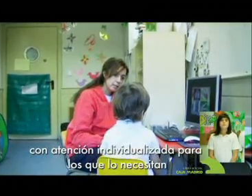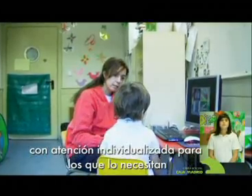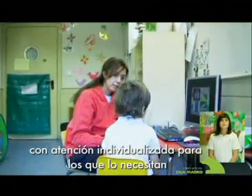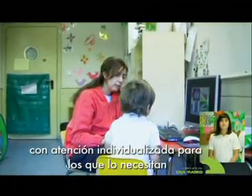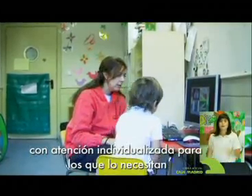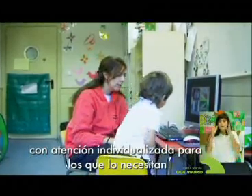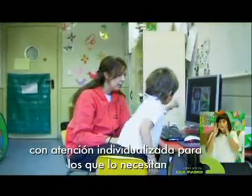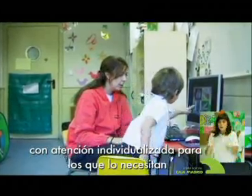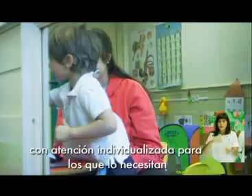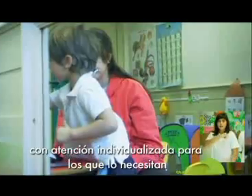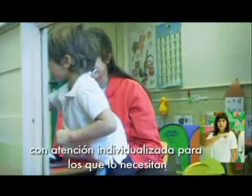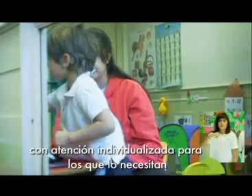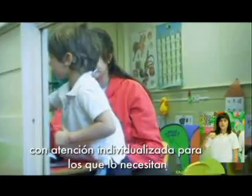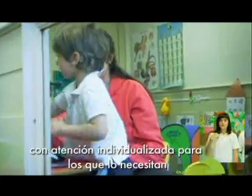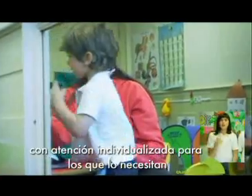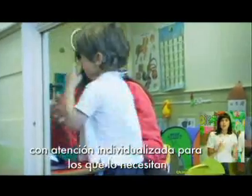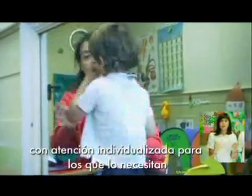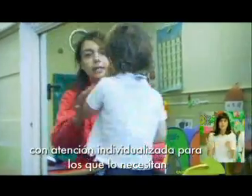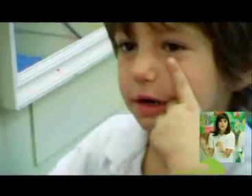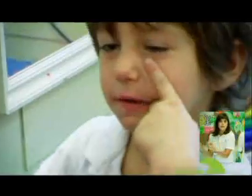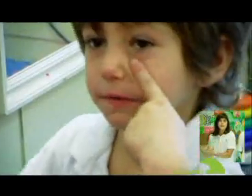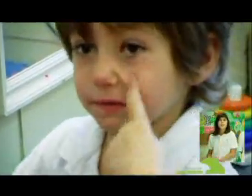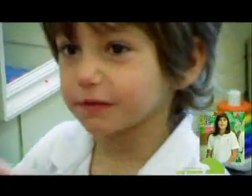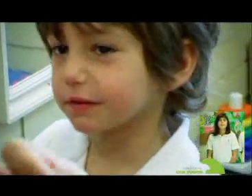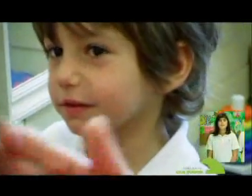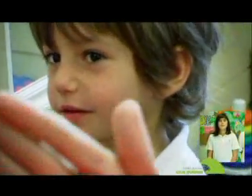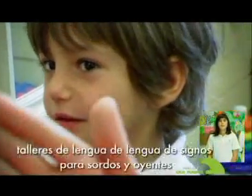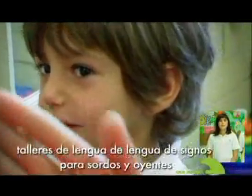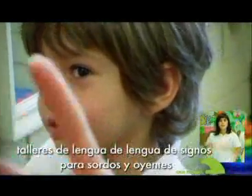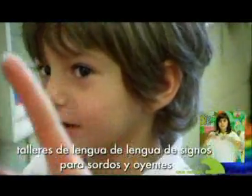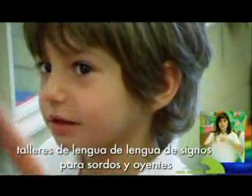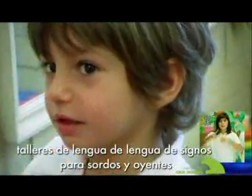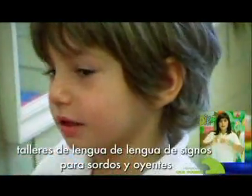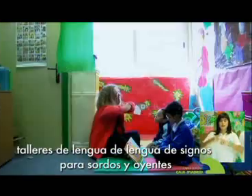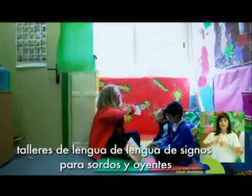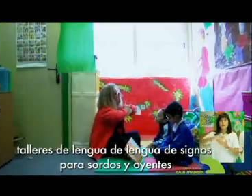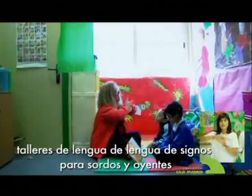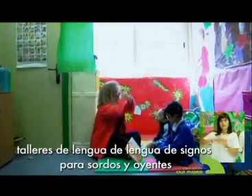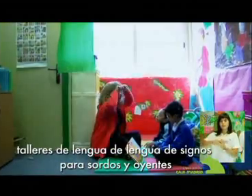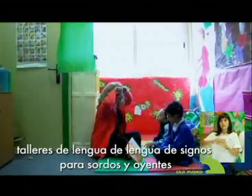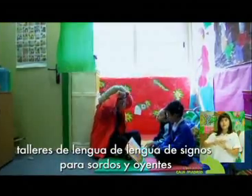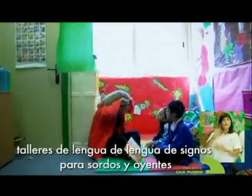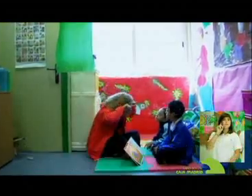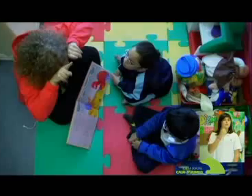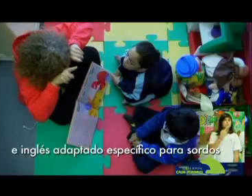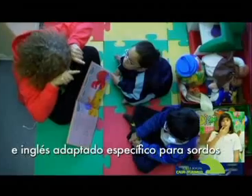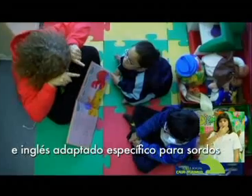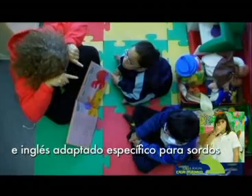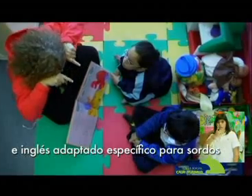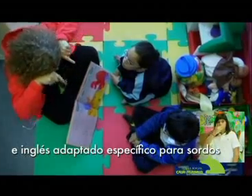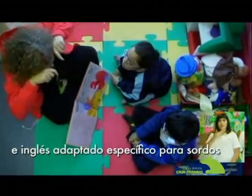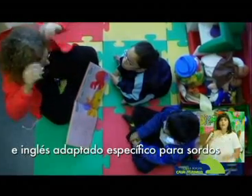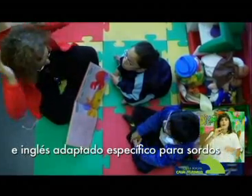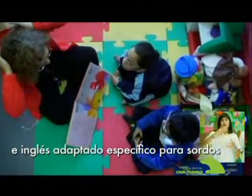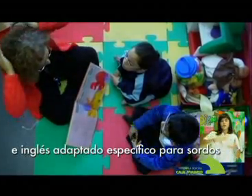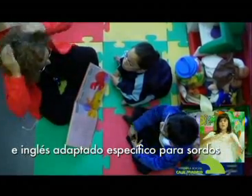Con atención individualizada para los que lo necesitan. Talleres de lengua de signos para sordos y oyentes. Inglés